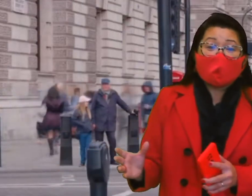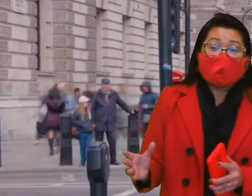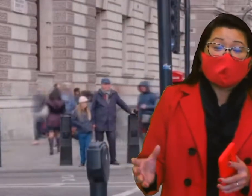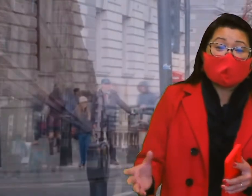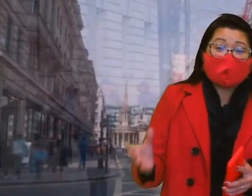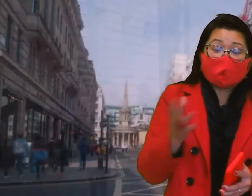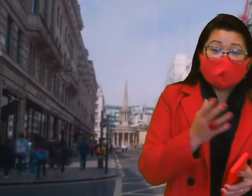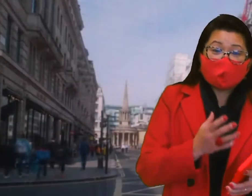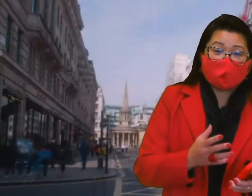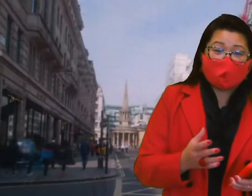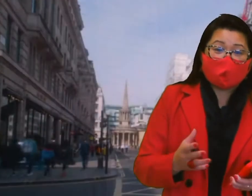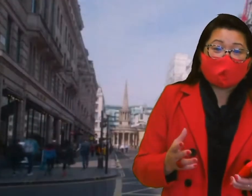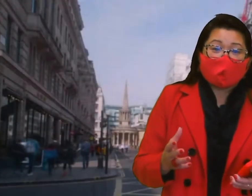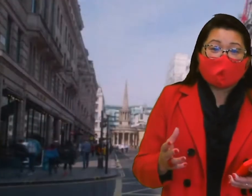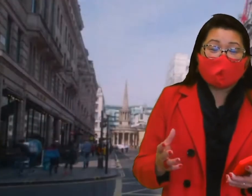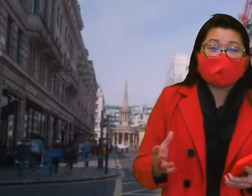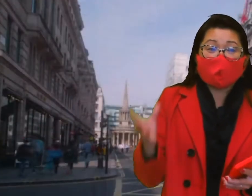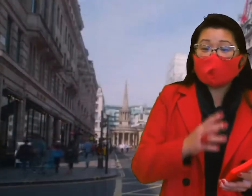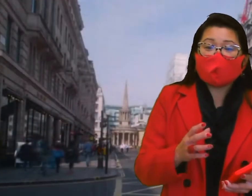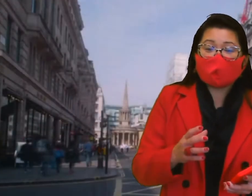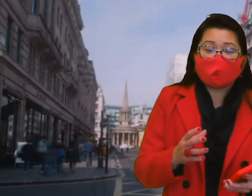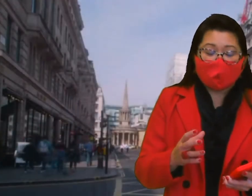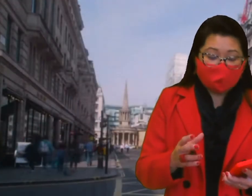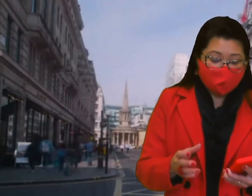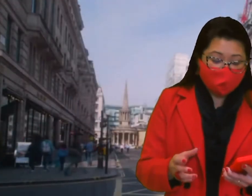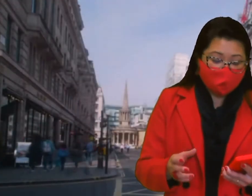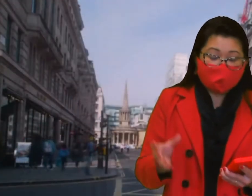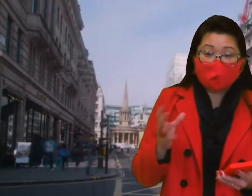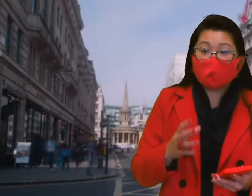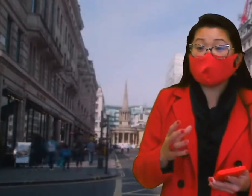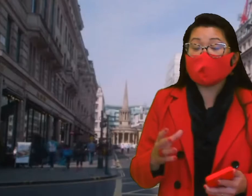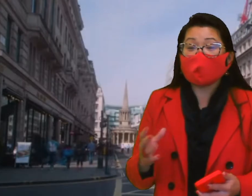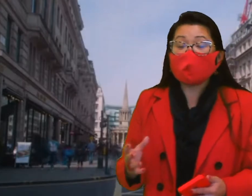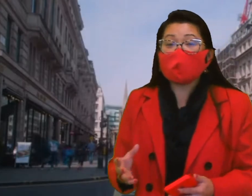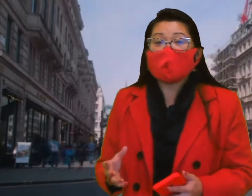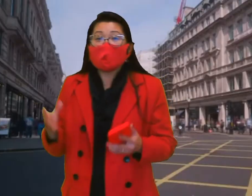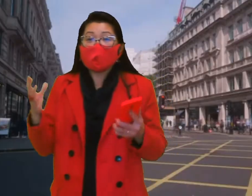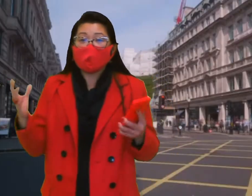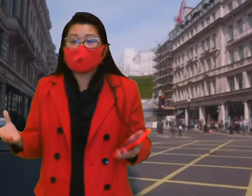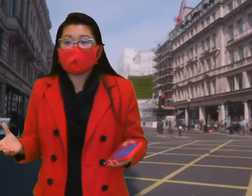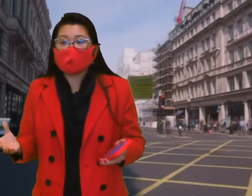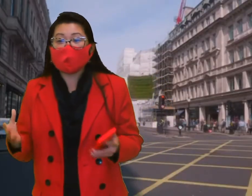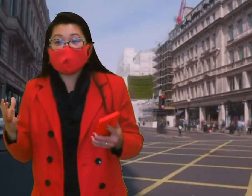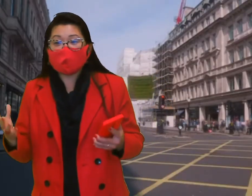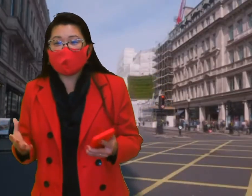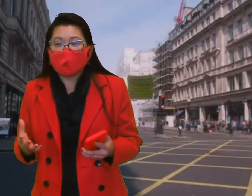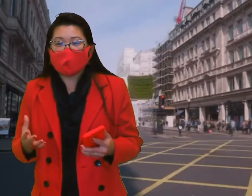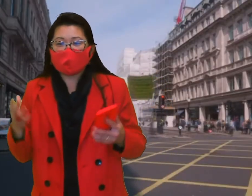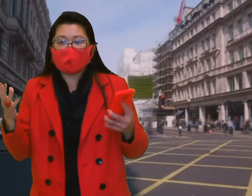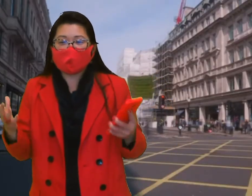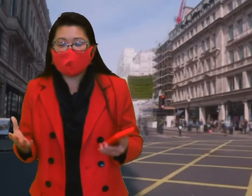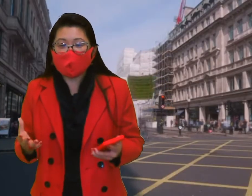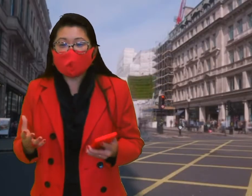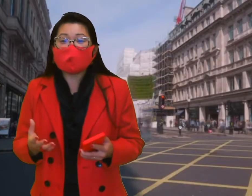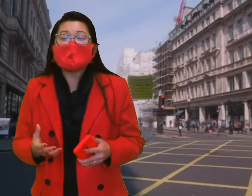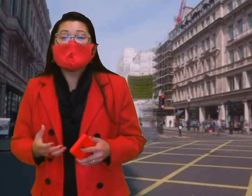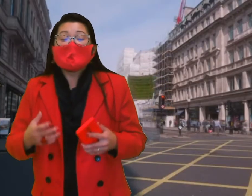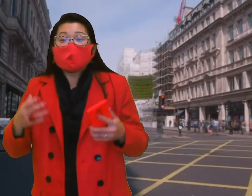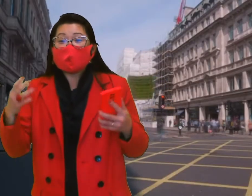existe, dentro desse aplicativo, também podemos encontrar, olha só, os professores de